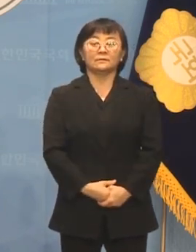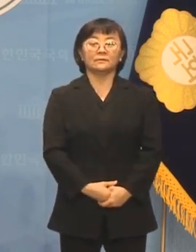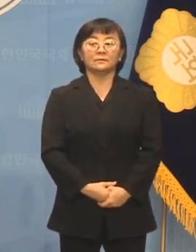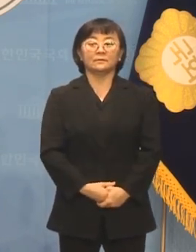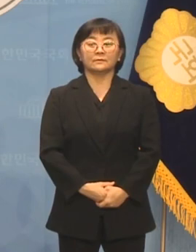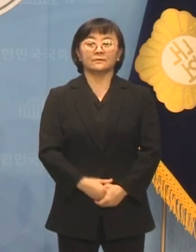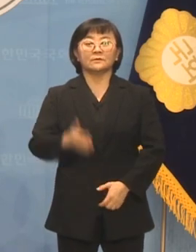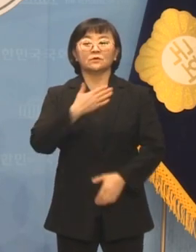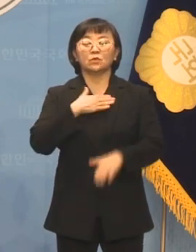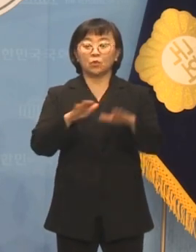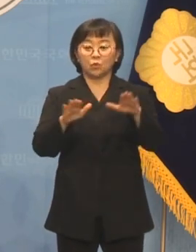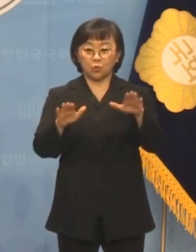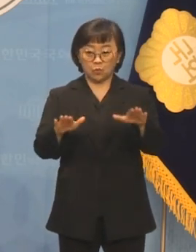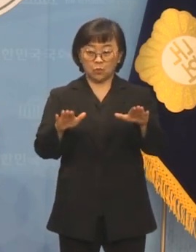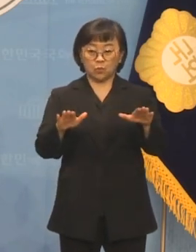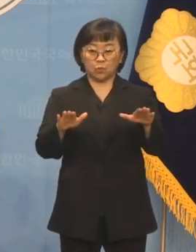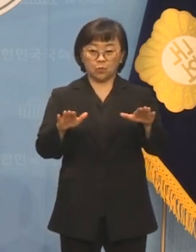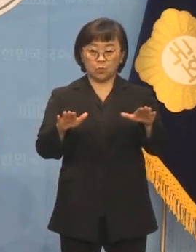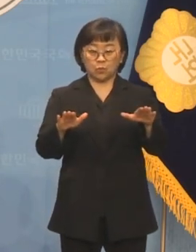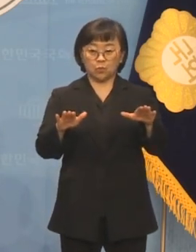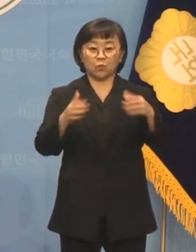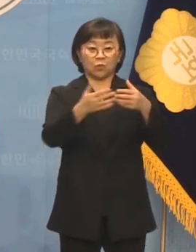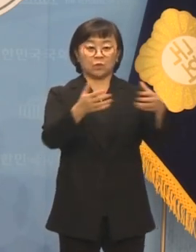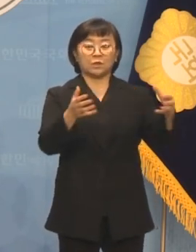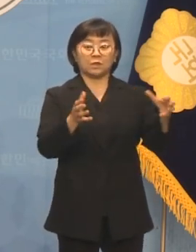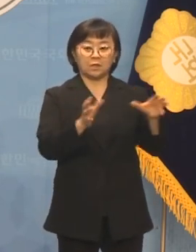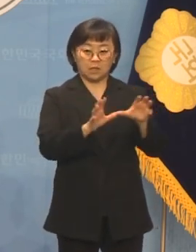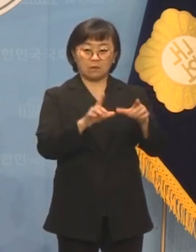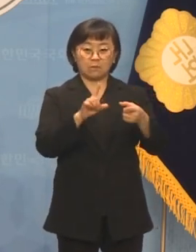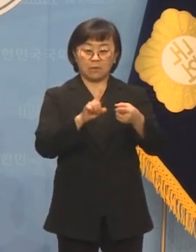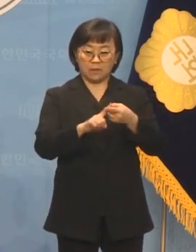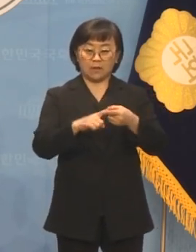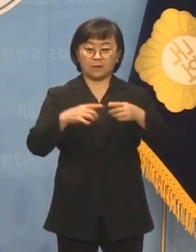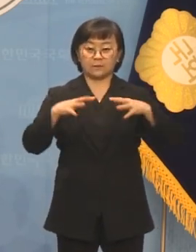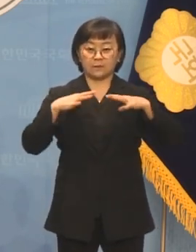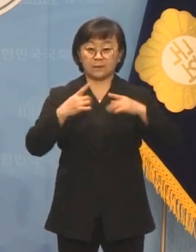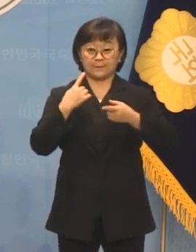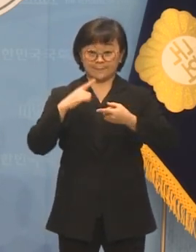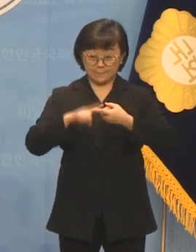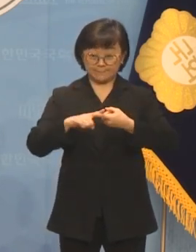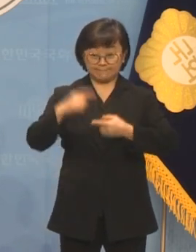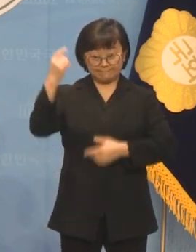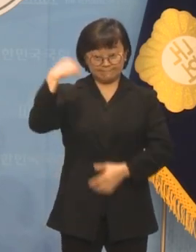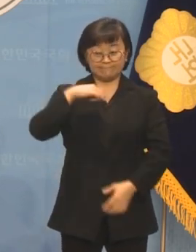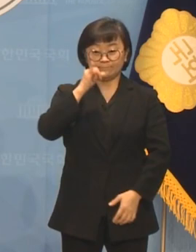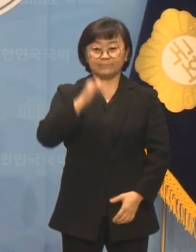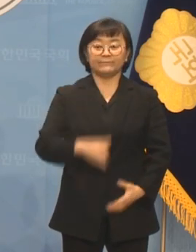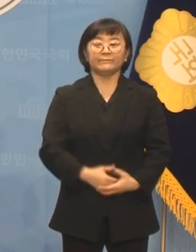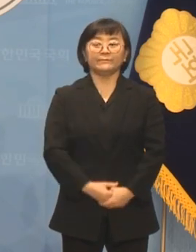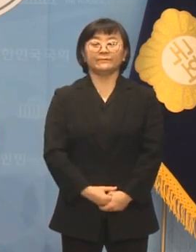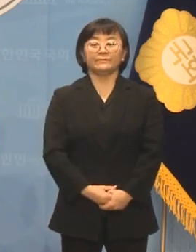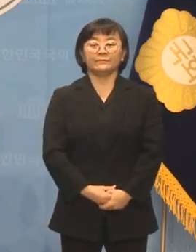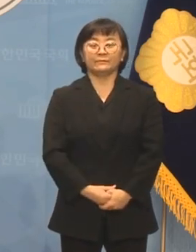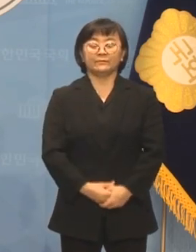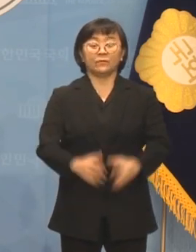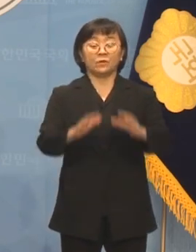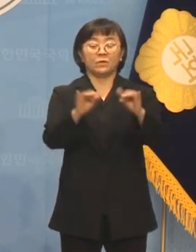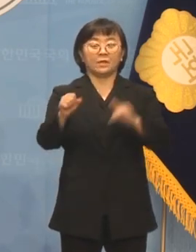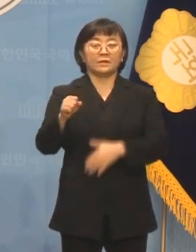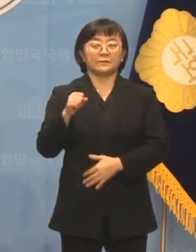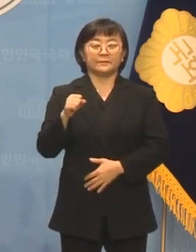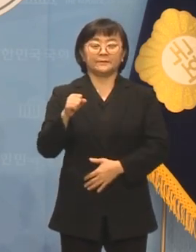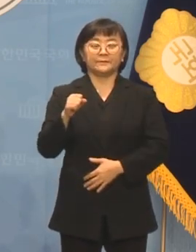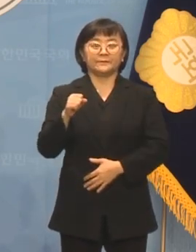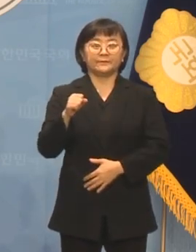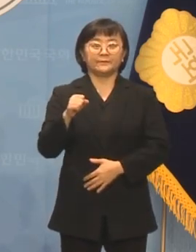저는 오늘 우리 당에 대한 무한한 자랑스러움을 느낍니다. 국민의힘은